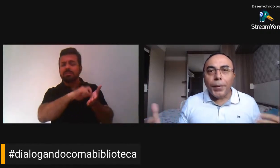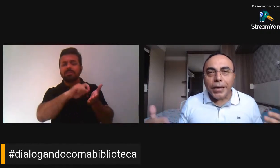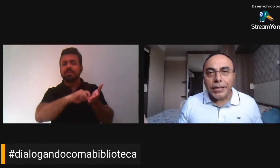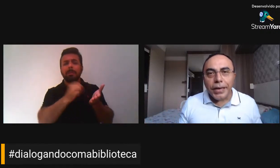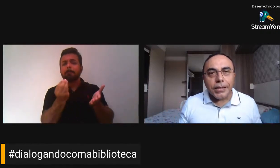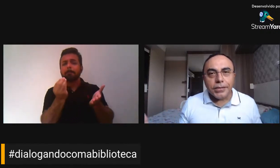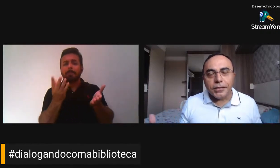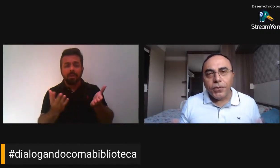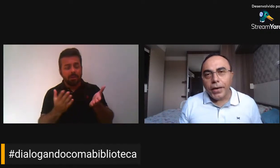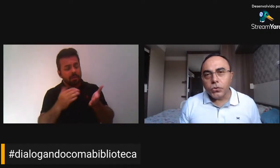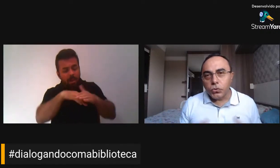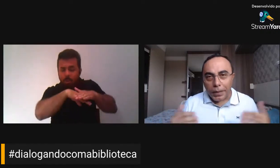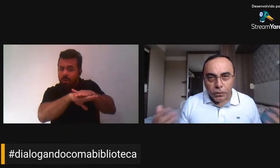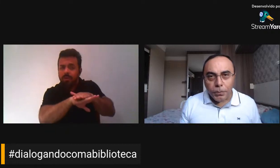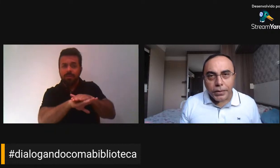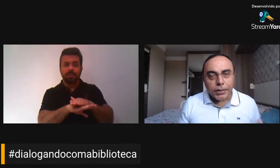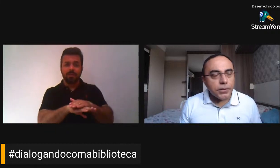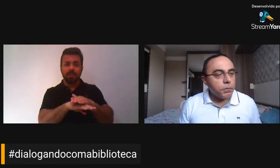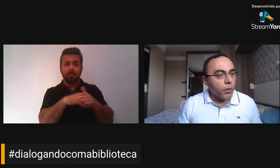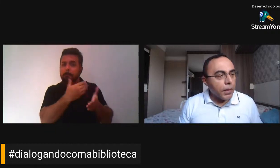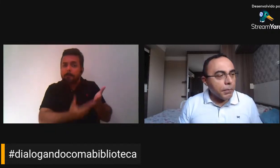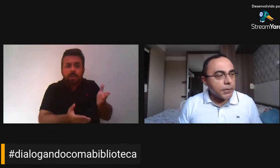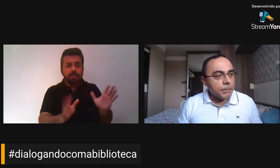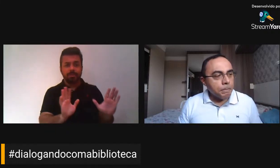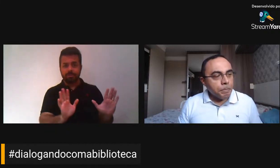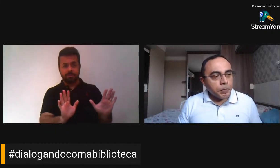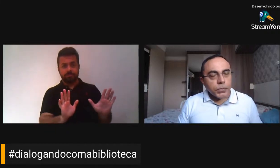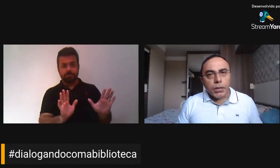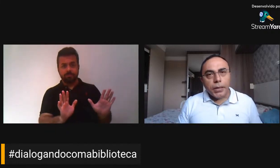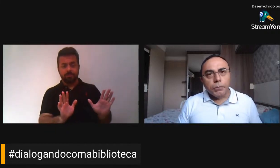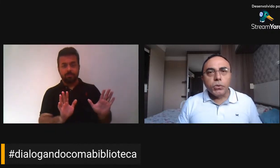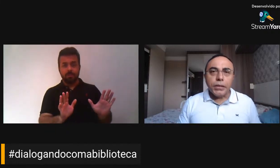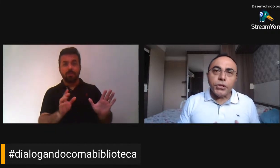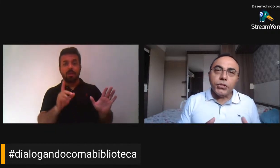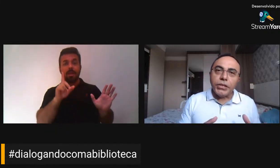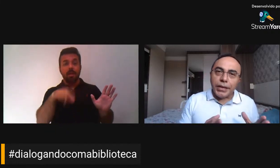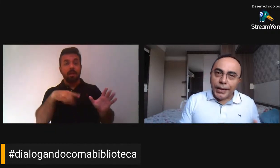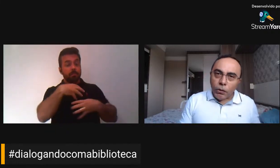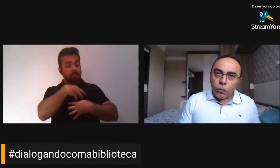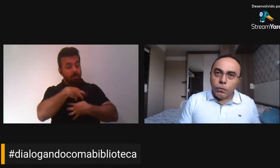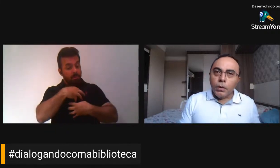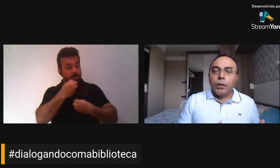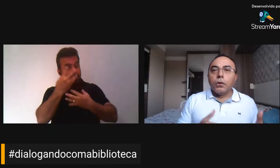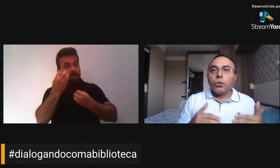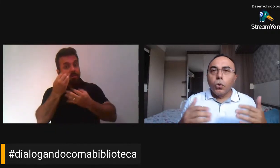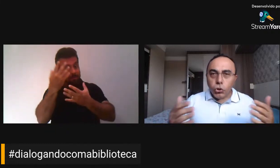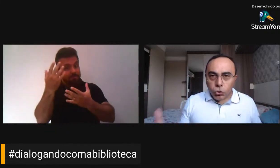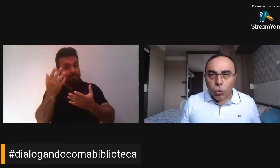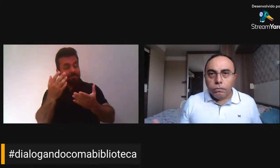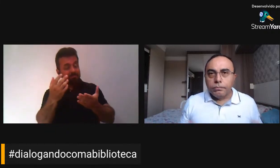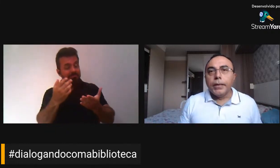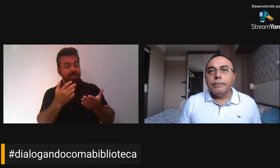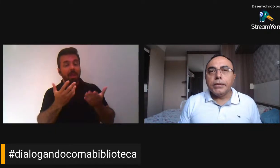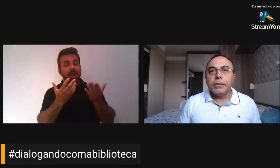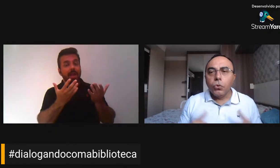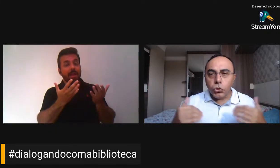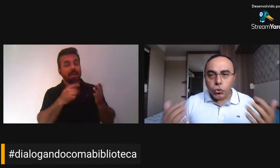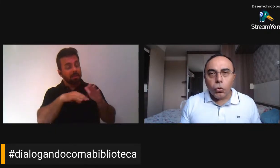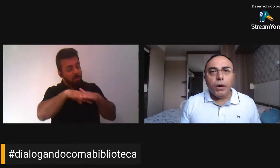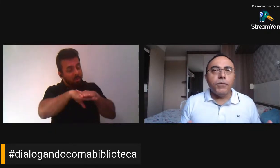para não perder esses versos, para não perder esses poemas, muita gente que leu gostou,